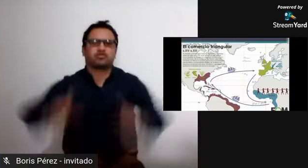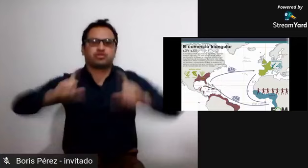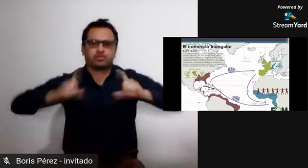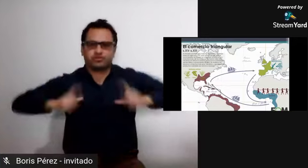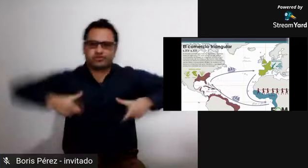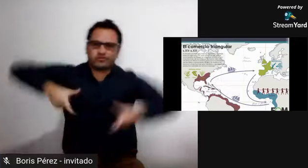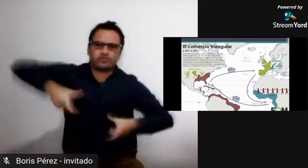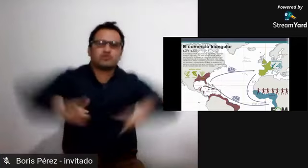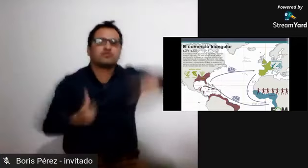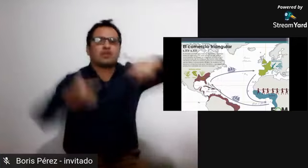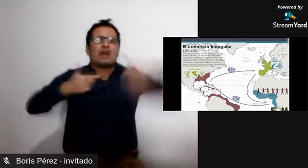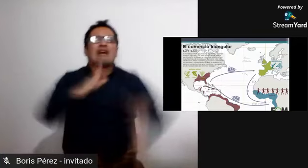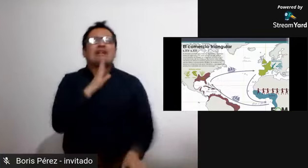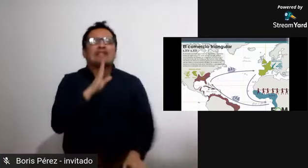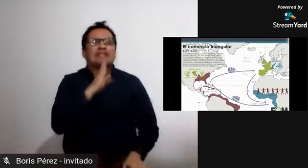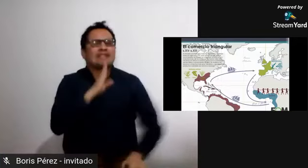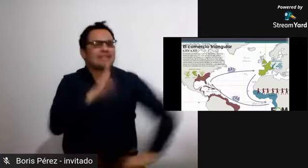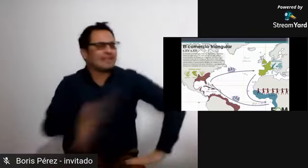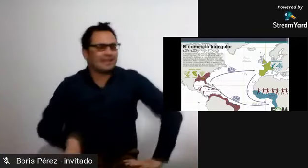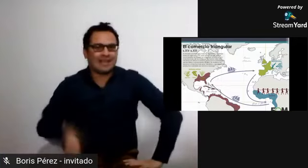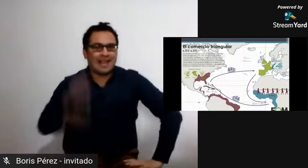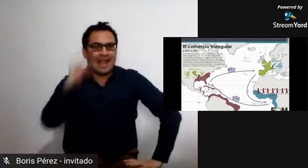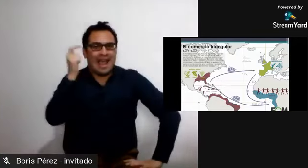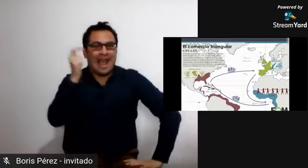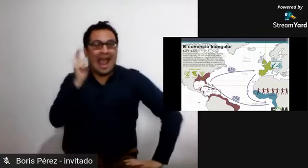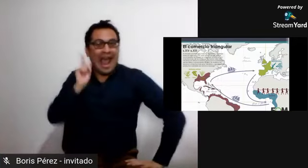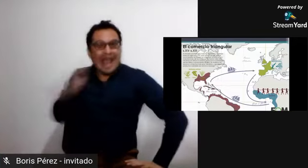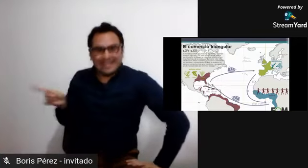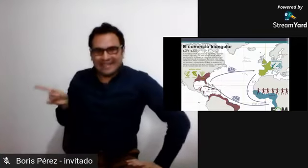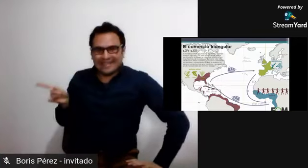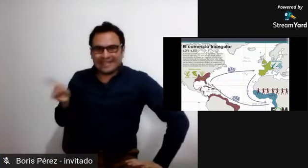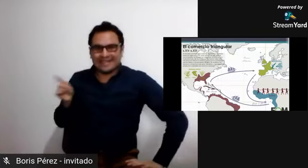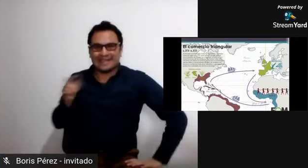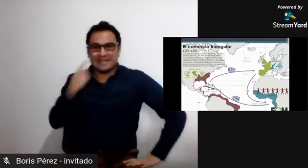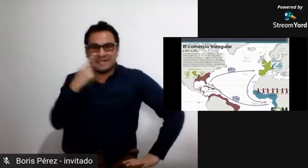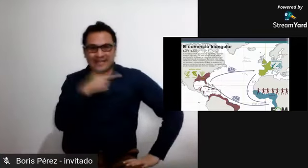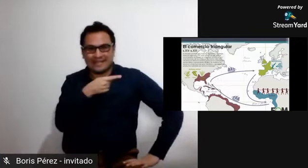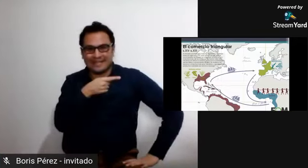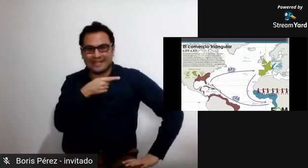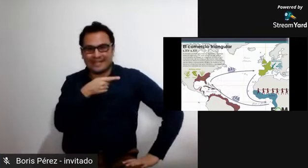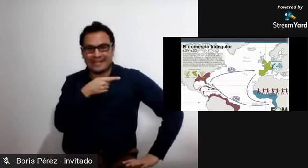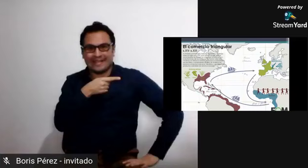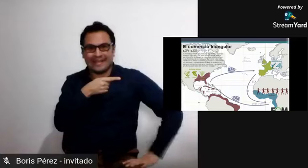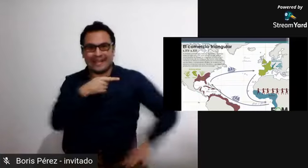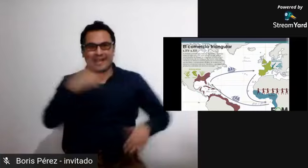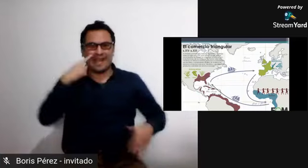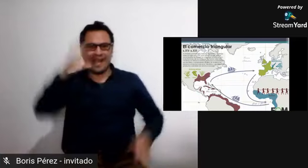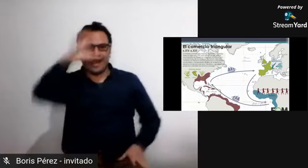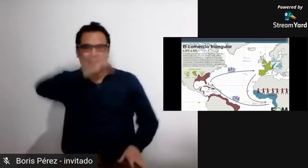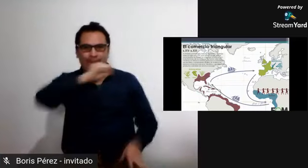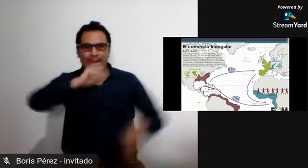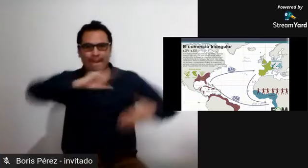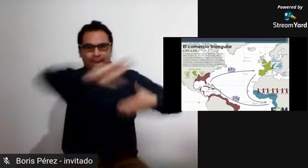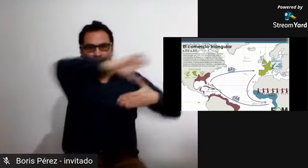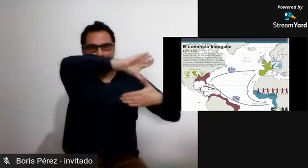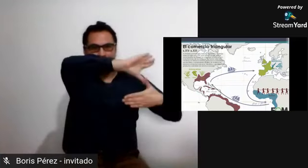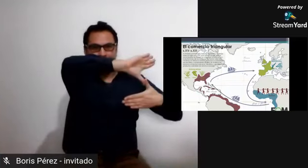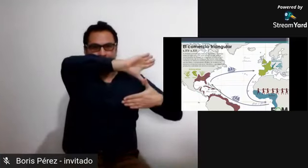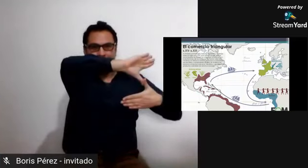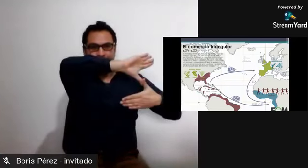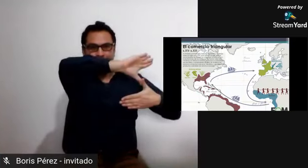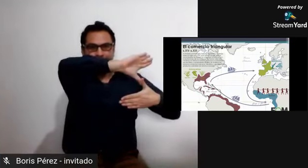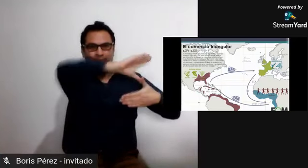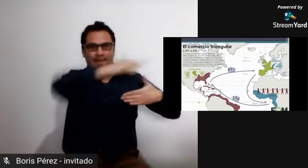estos estas personas indígenas que eran consideradas la mano de obra hasta ese momento de los colonizadores